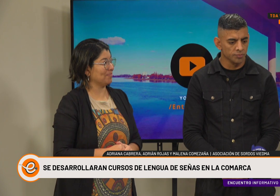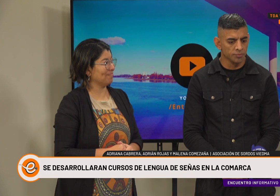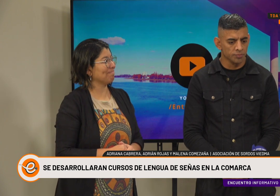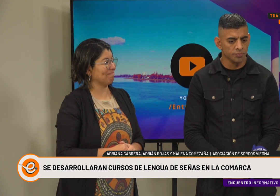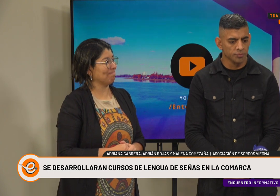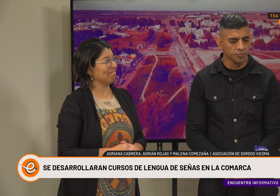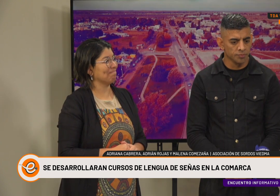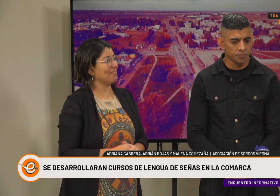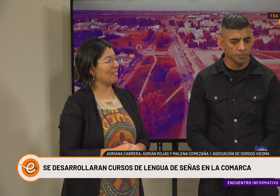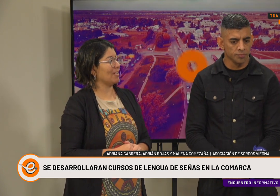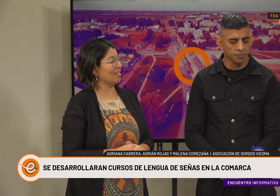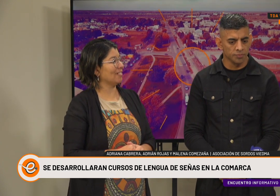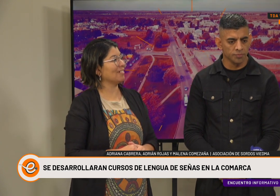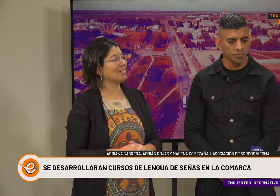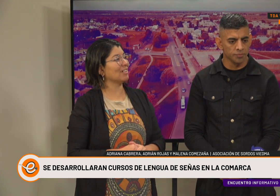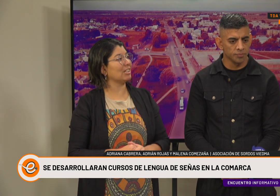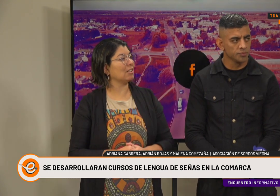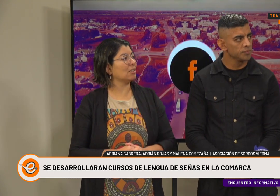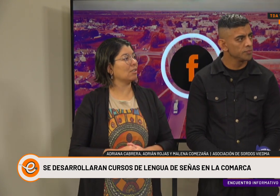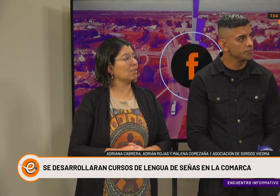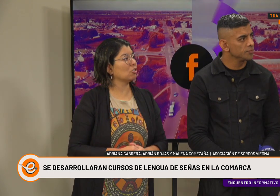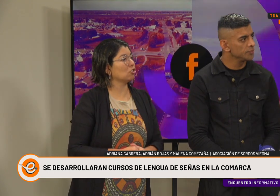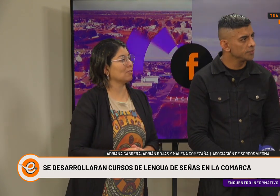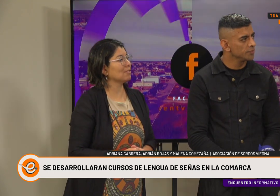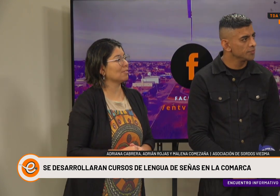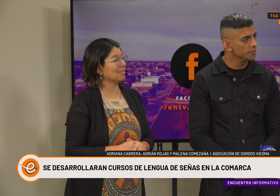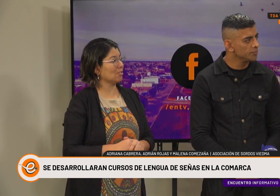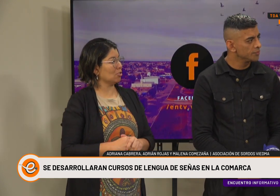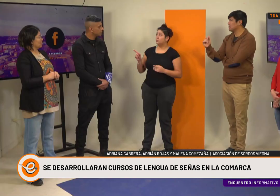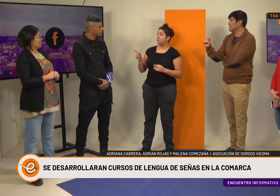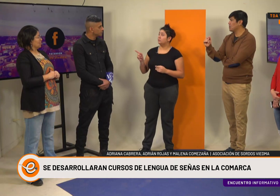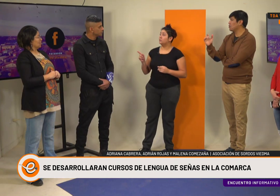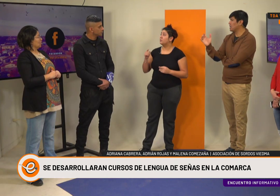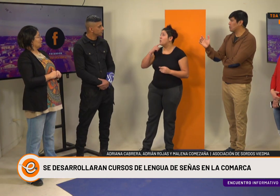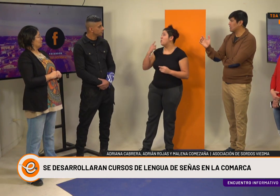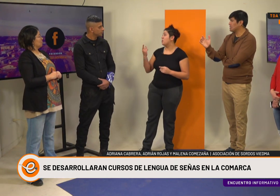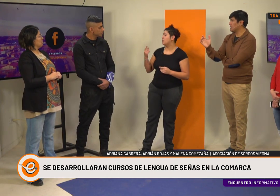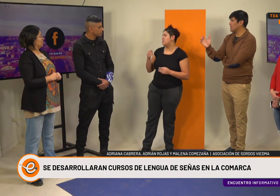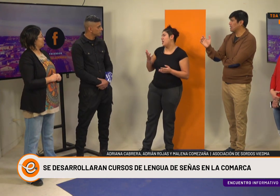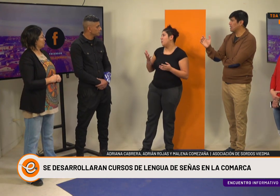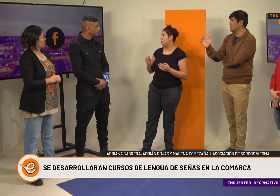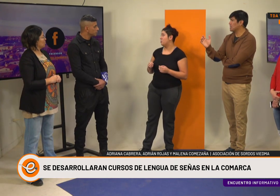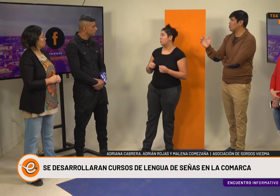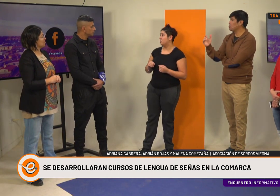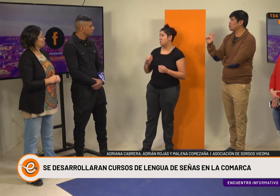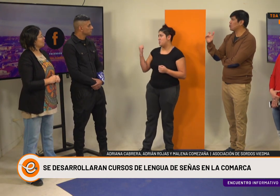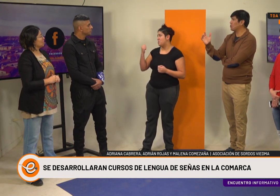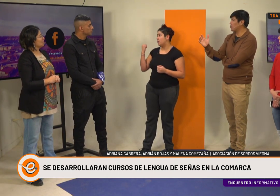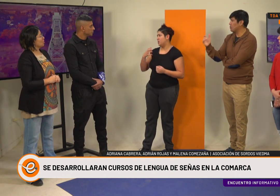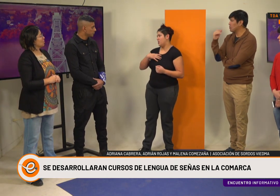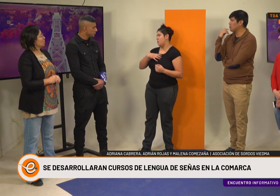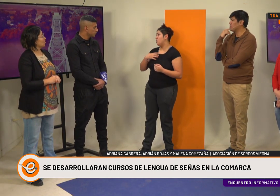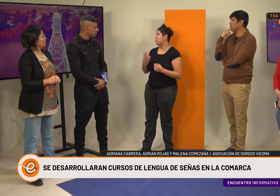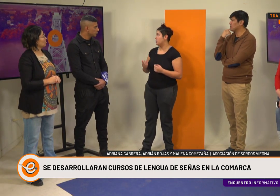eso es. Pero bueno. Adrián, no sé si nos querés decir algo de la importancia de este curso